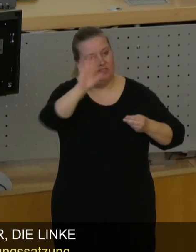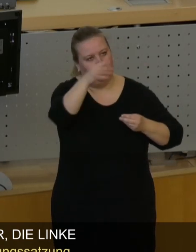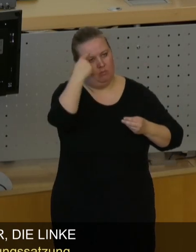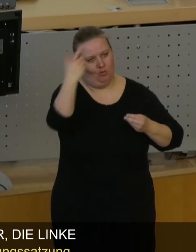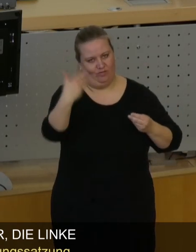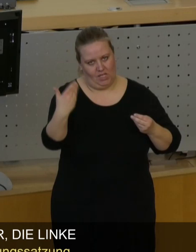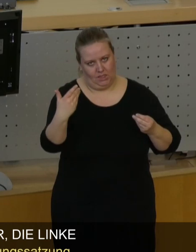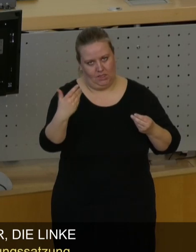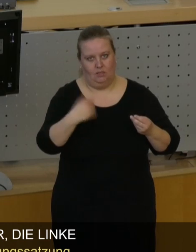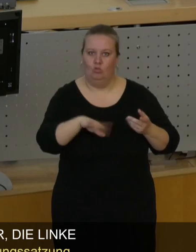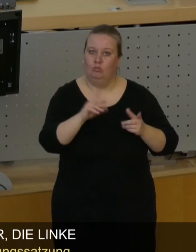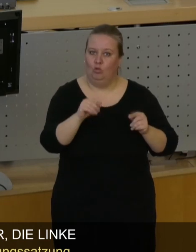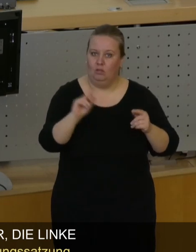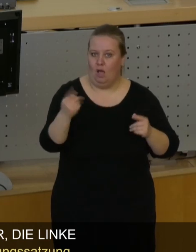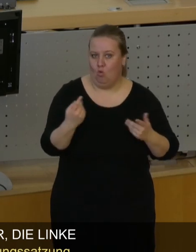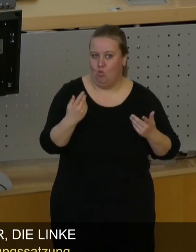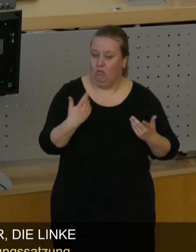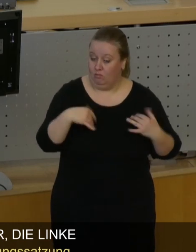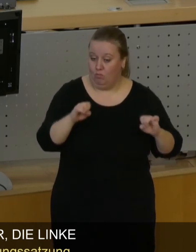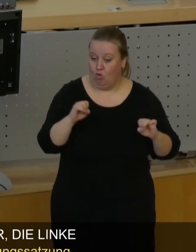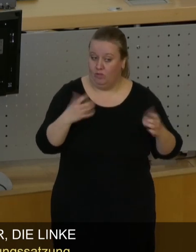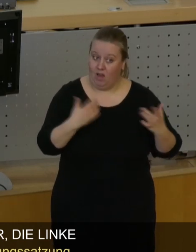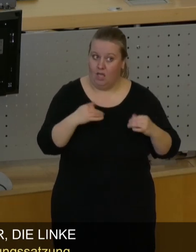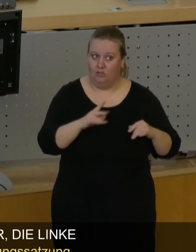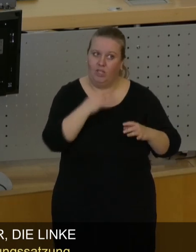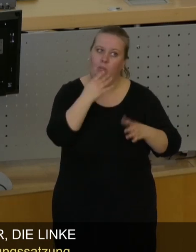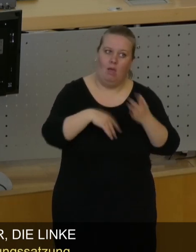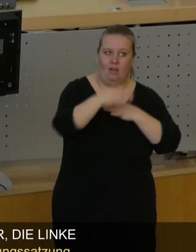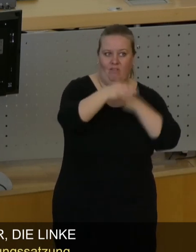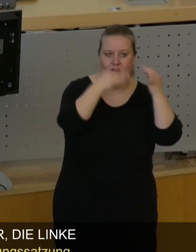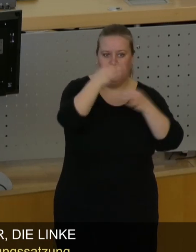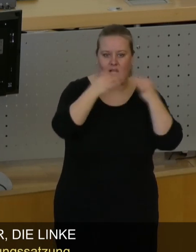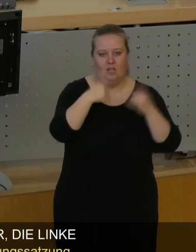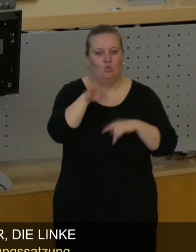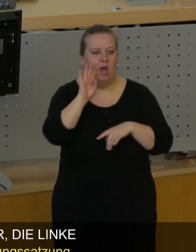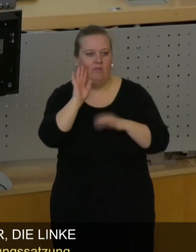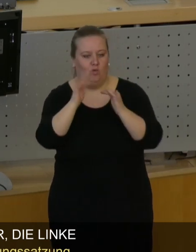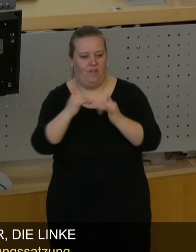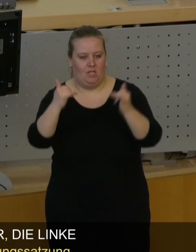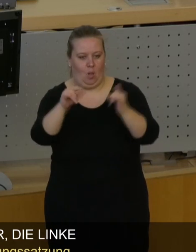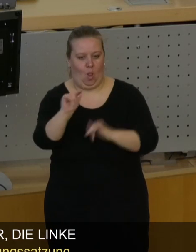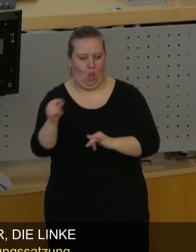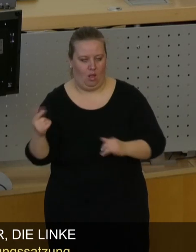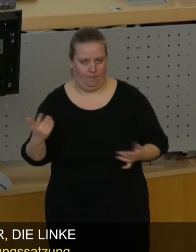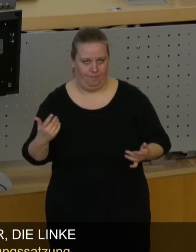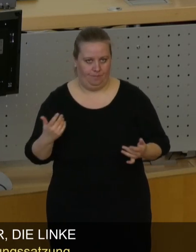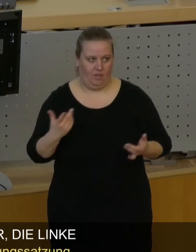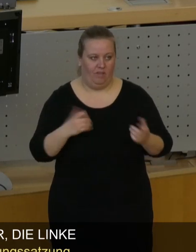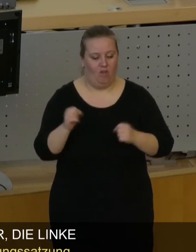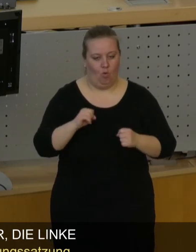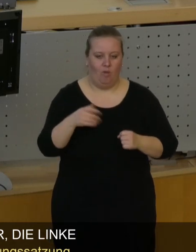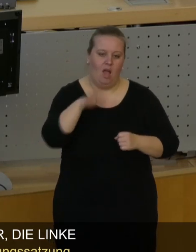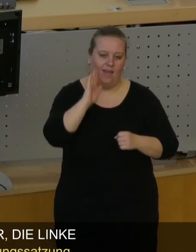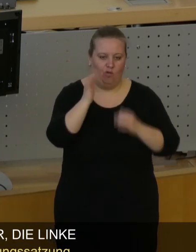Meinungsbild ist eben dann möglicherweise deutlich qualifizierter, als es in einer Einwohnerversammlung derzeit ist. Denn dort